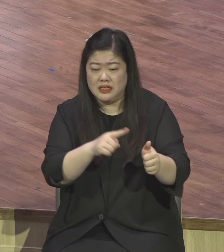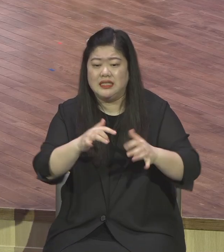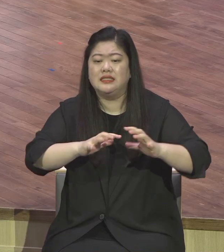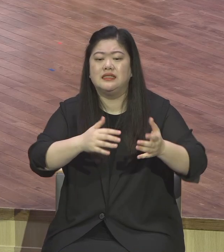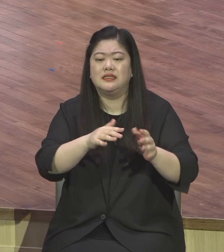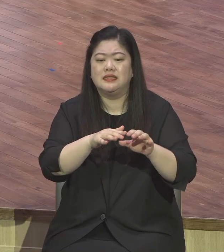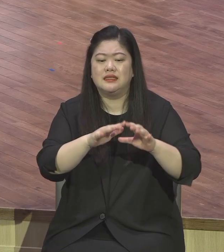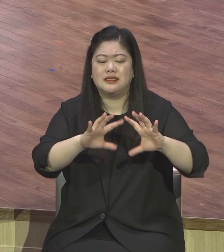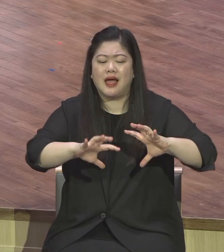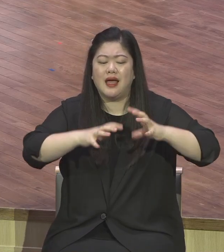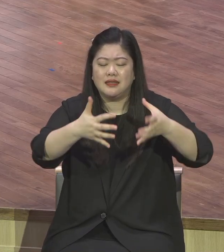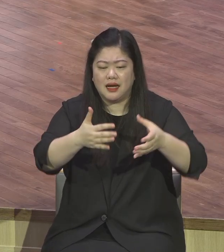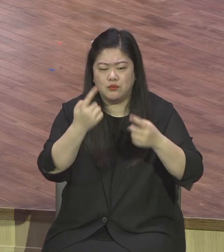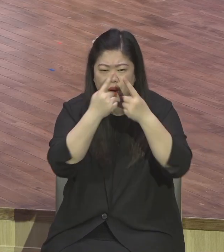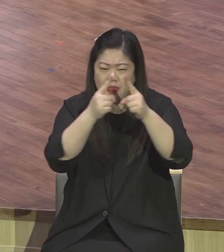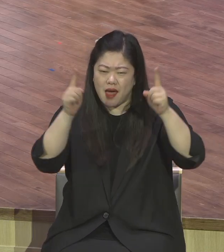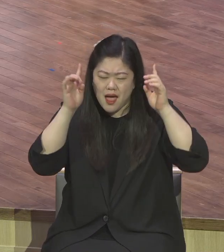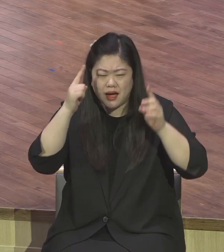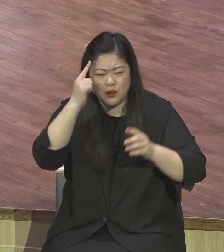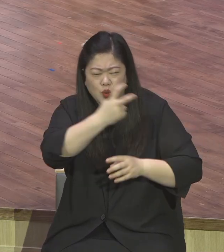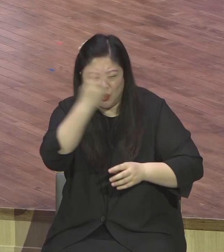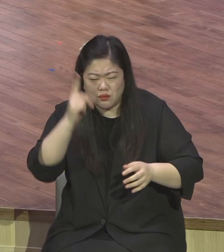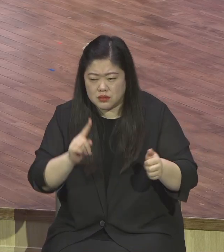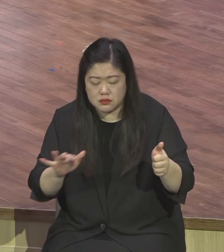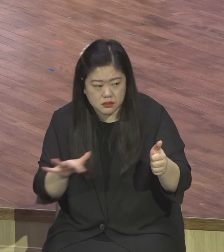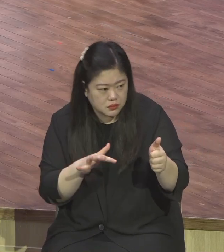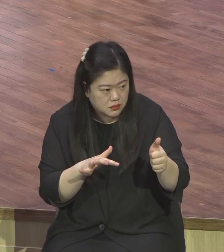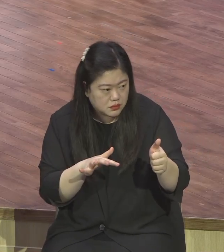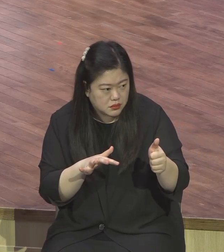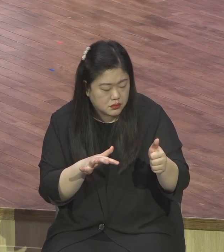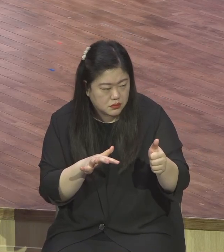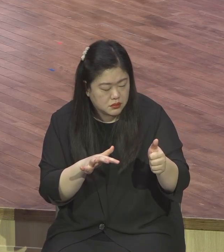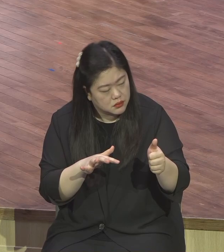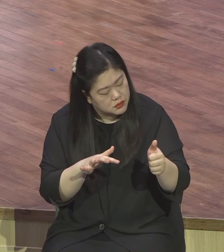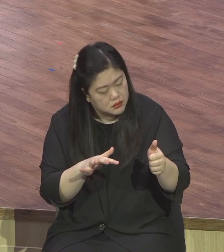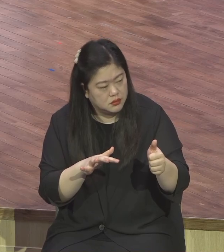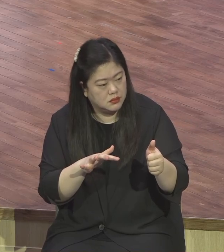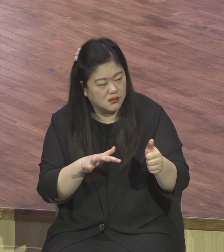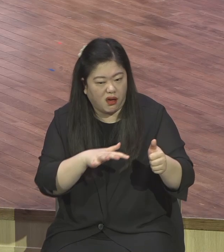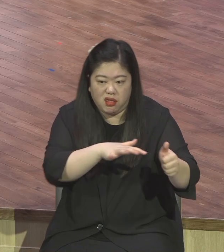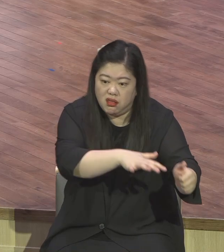그래서 저는요 실속 없이 말 잘하는 사람 아주 싫어합니다